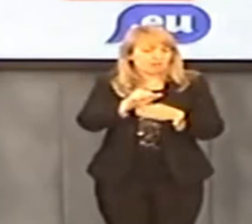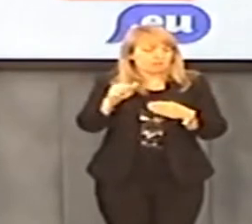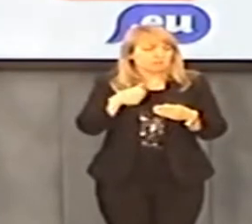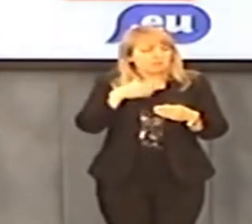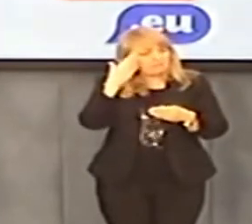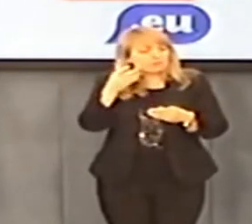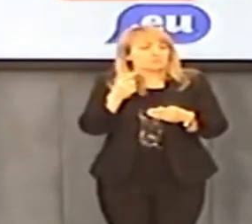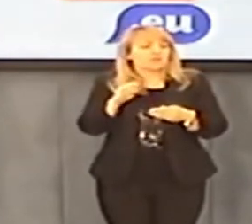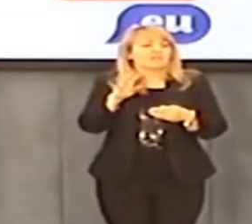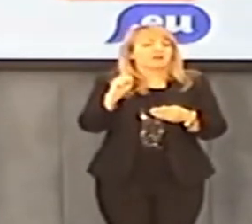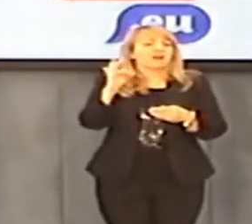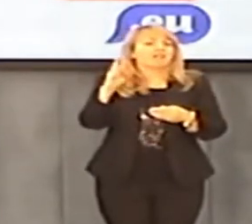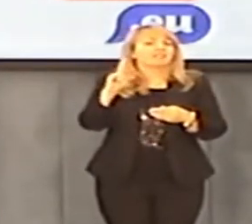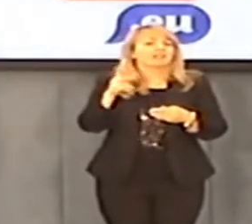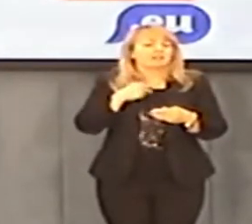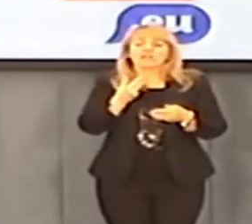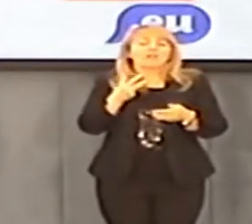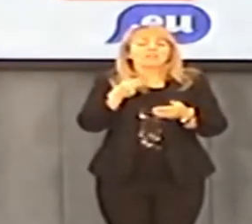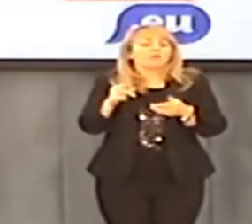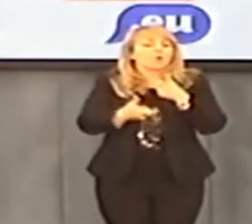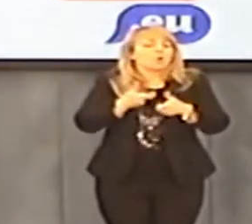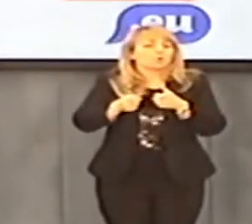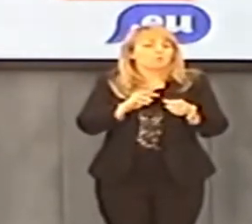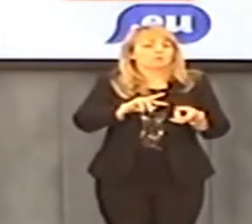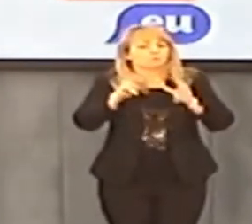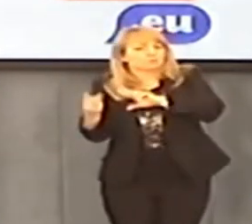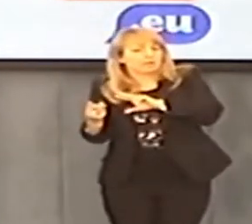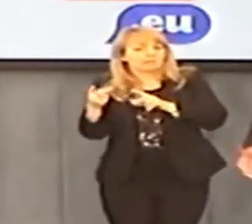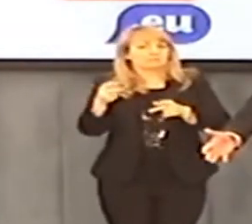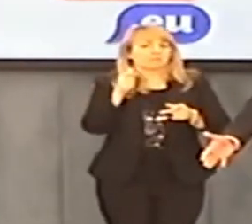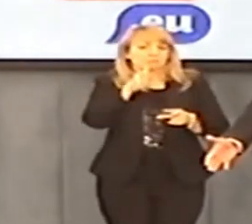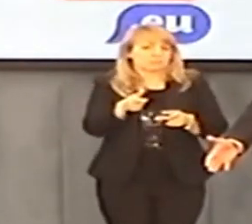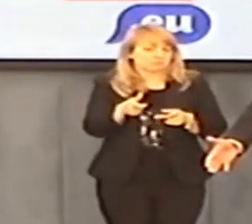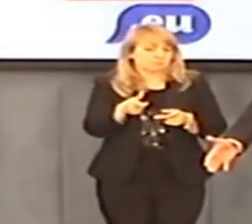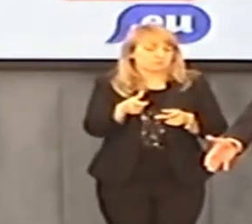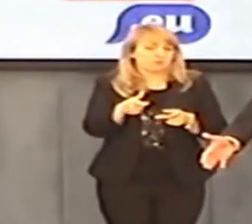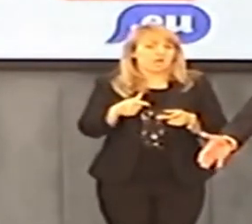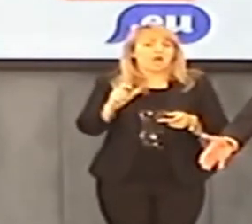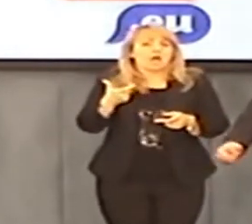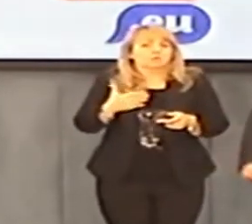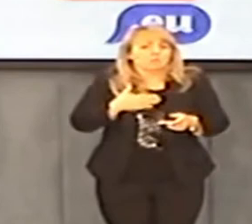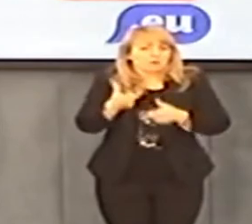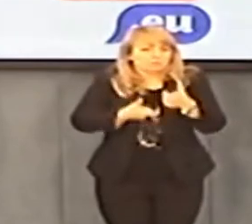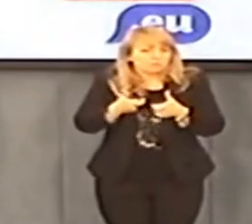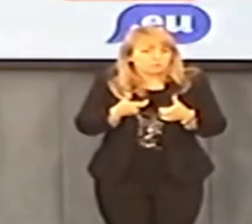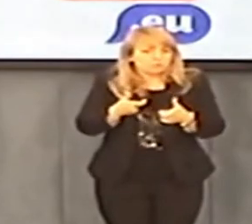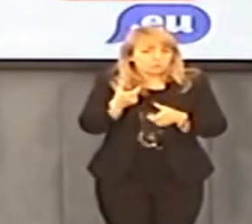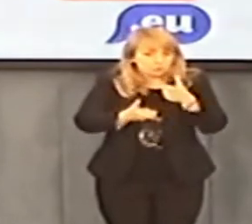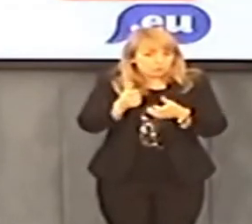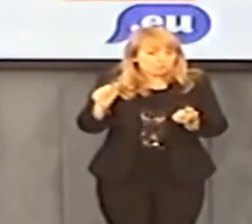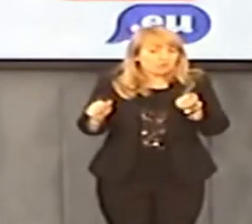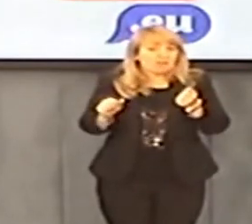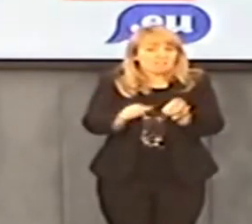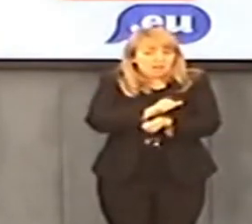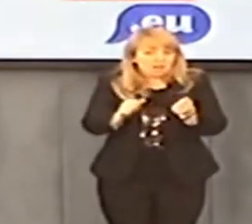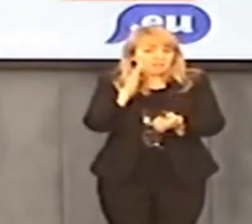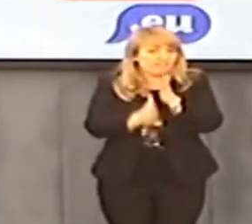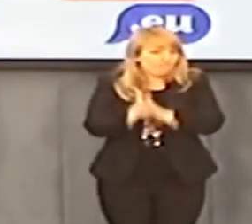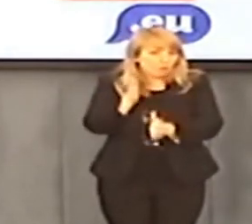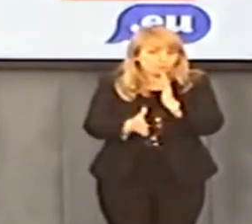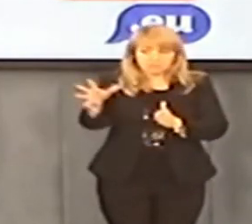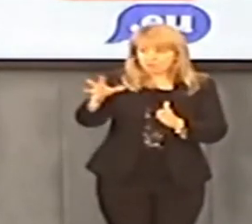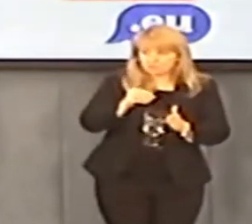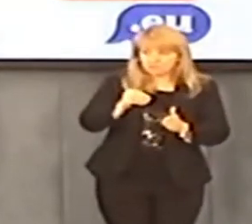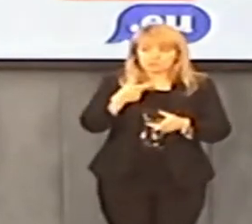przykładów było bardzo wiele. Ale ja rozumiem, że Watykan stosuje taką politykę, że nie dokonuje ekstradycji, prawda? I w związku z tym ktoś może zadać pytanie, no to co mamy zrobić?